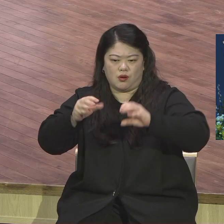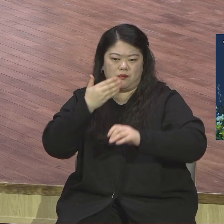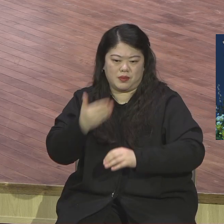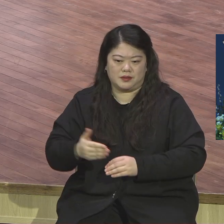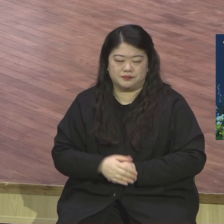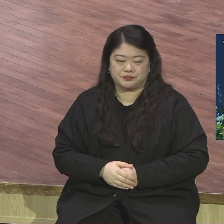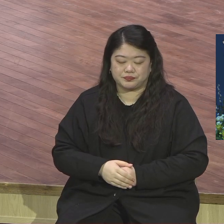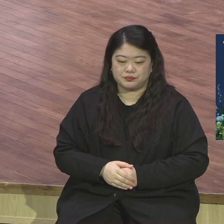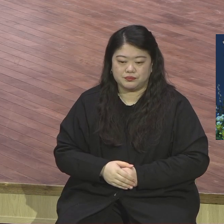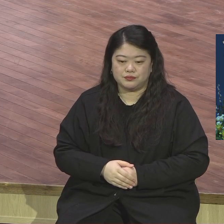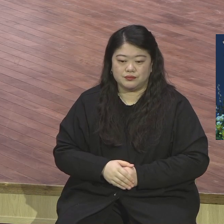기도는